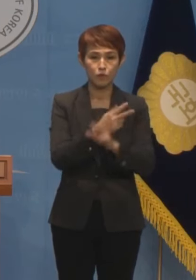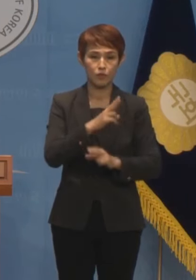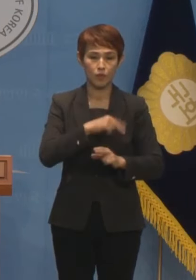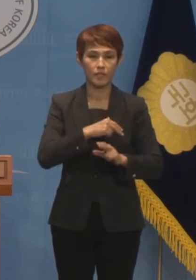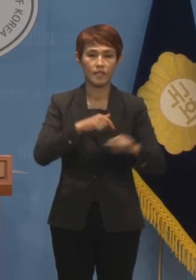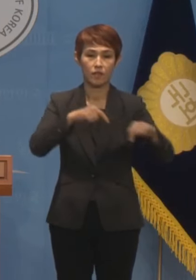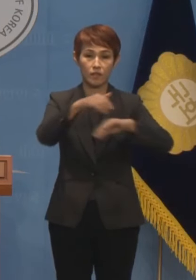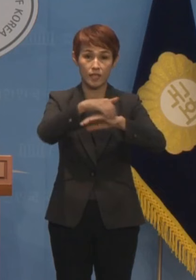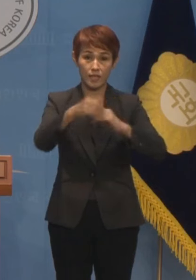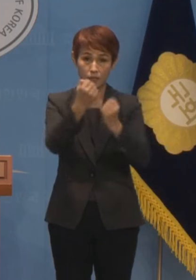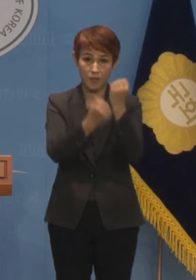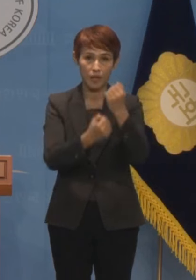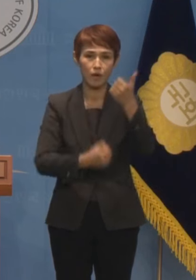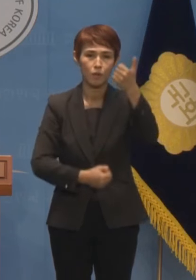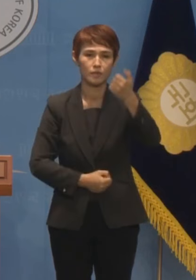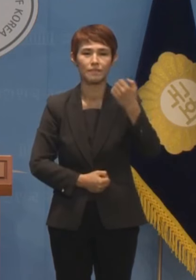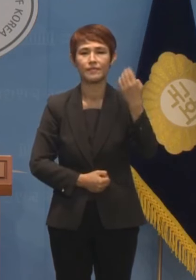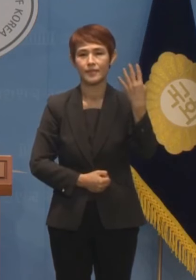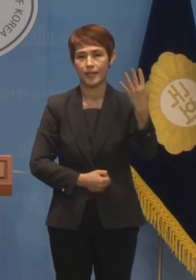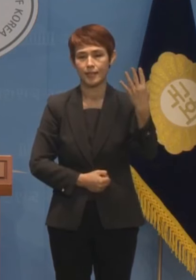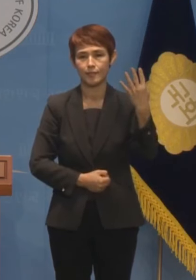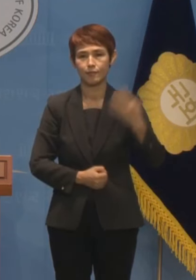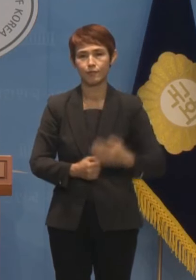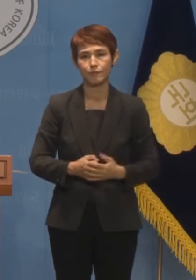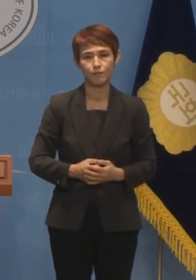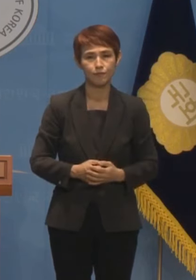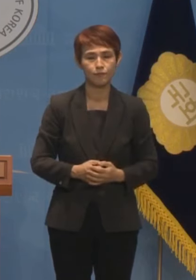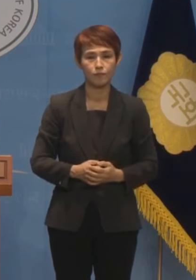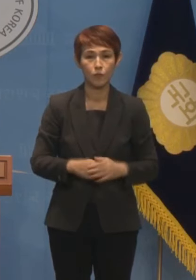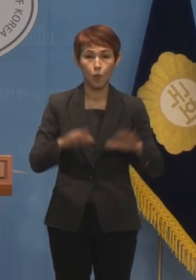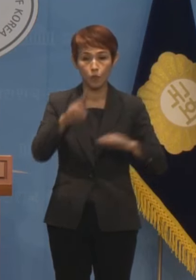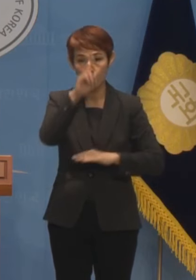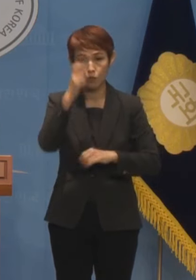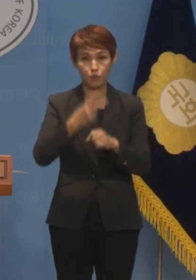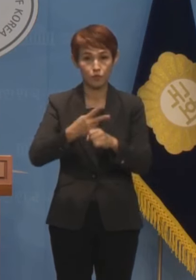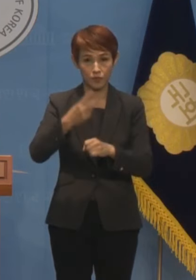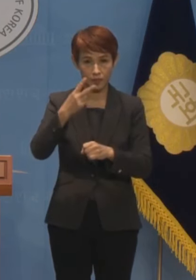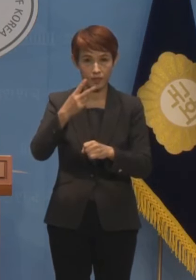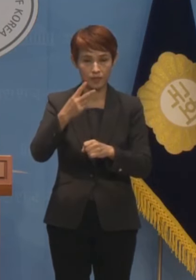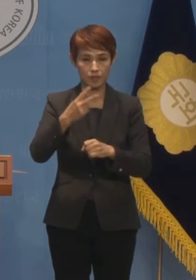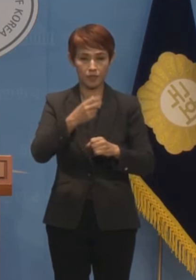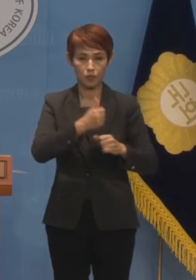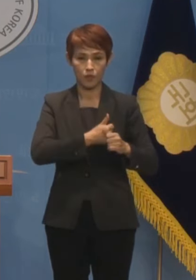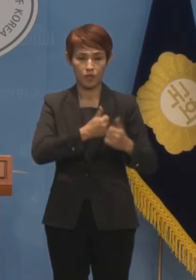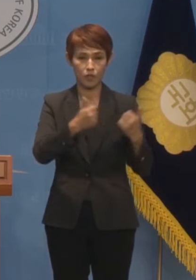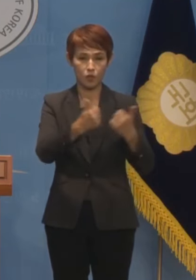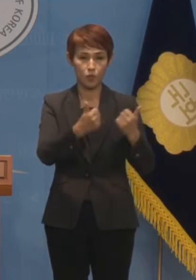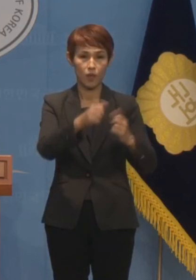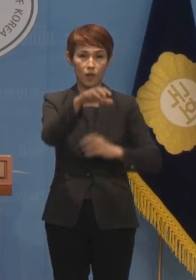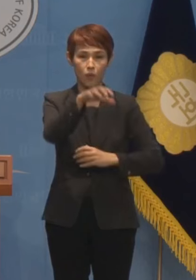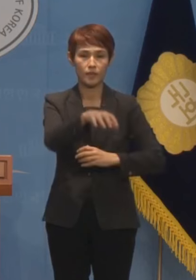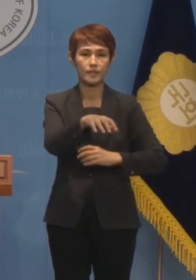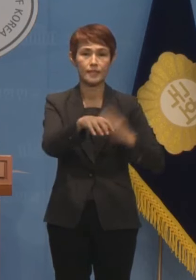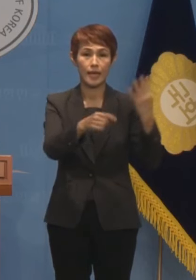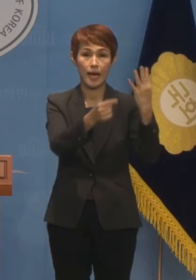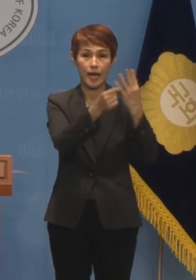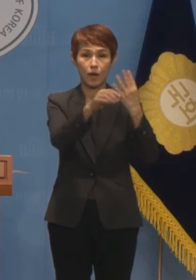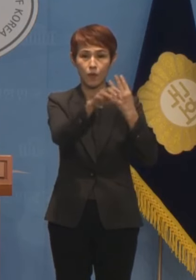정책 세미나는 총 54건입니다. 오늘 오후 2시 의원회관 제4간담회 시에서